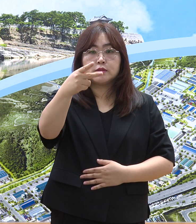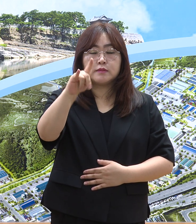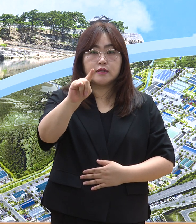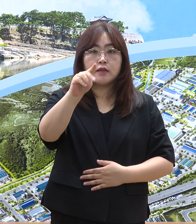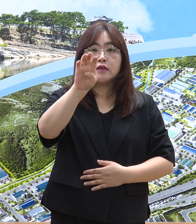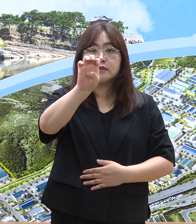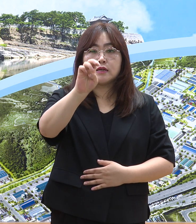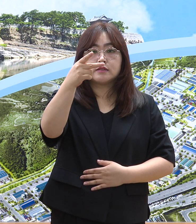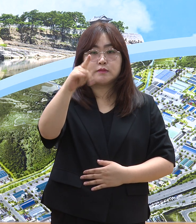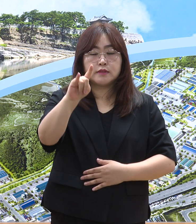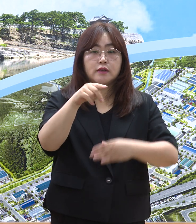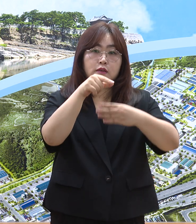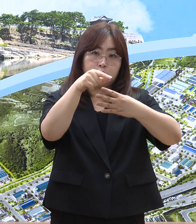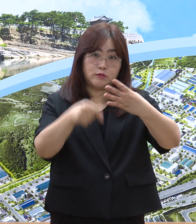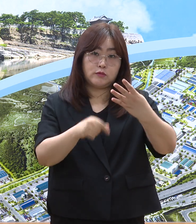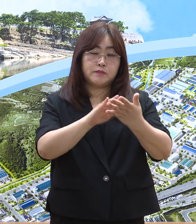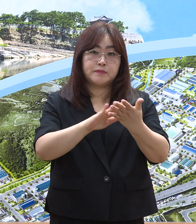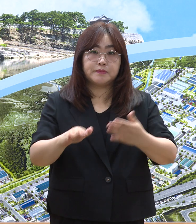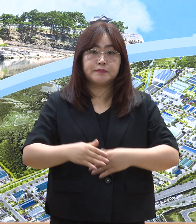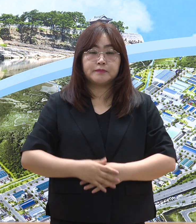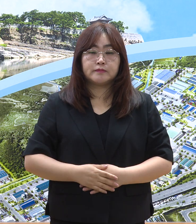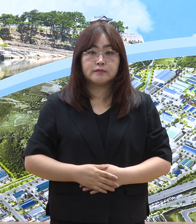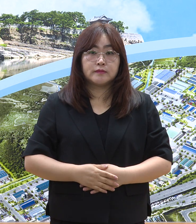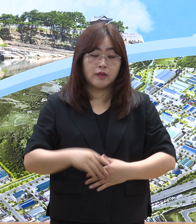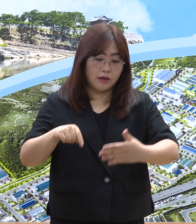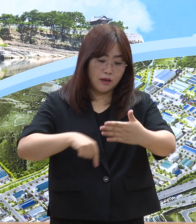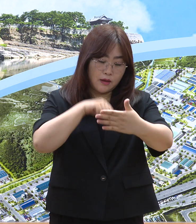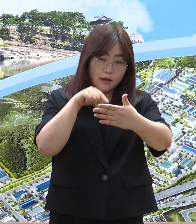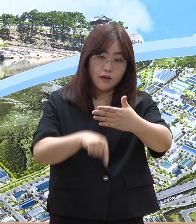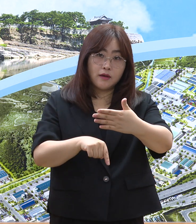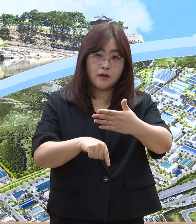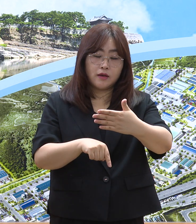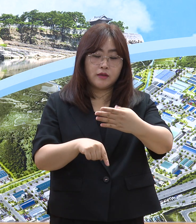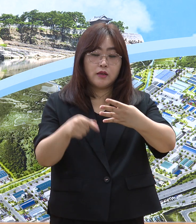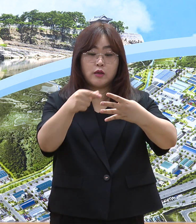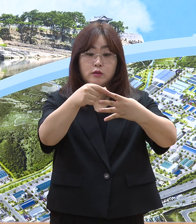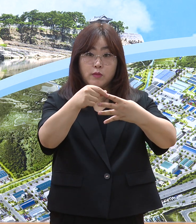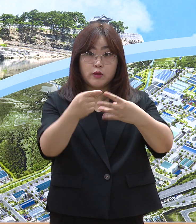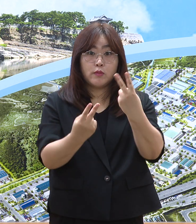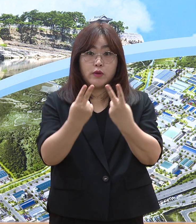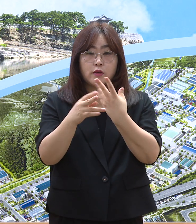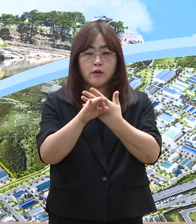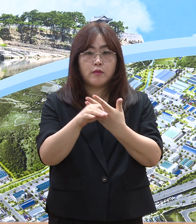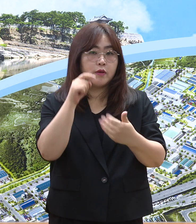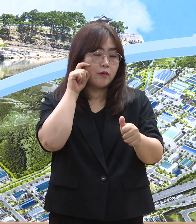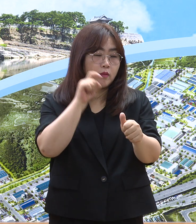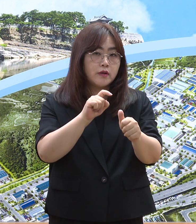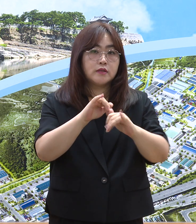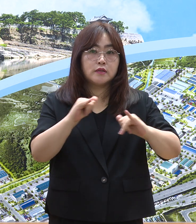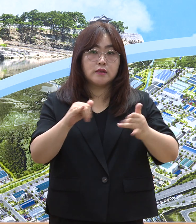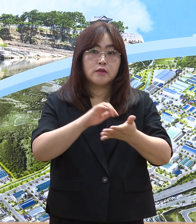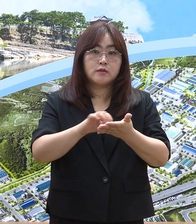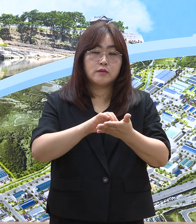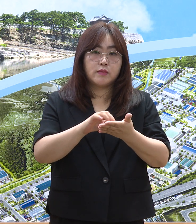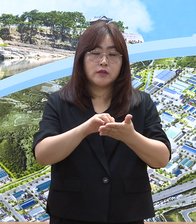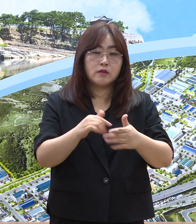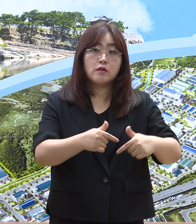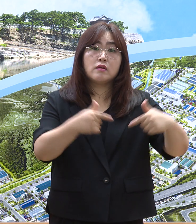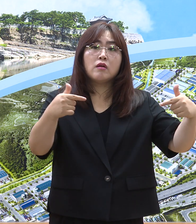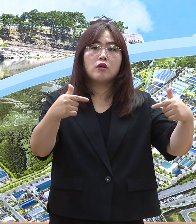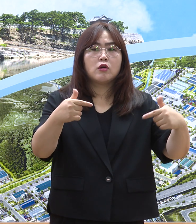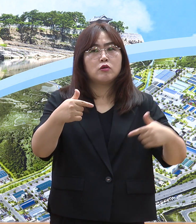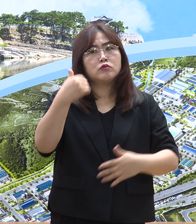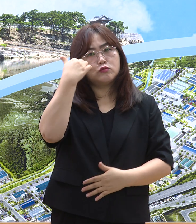40대 순입니다. 이 중 직전주 대비 확진자의 비중이 가장 크게 증가한